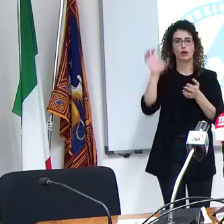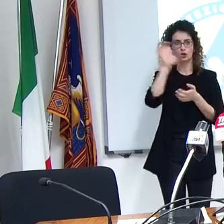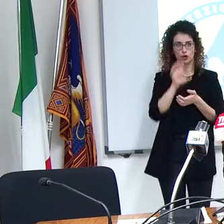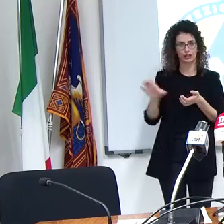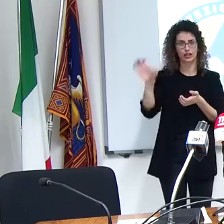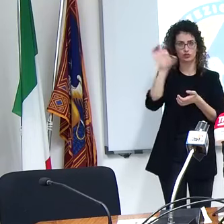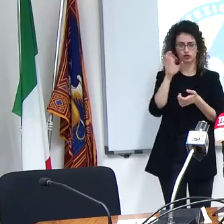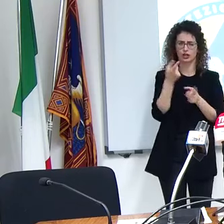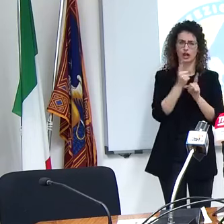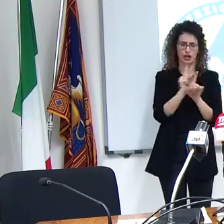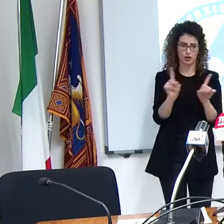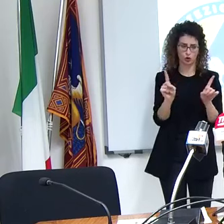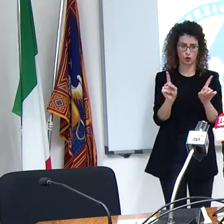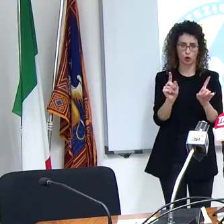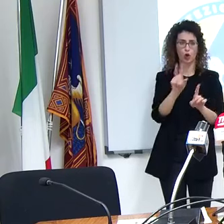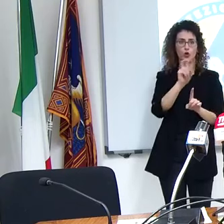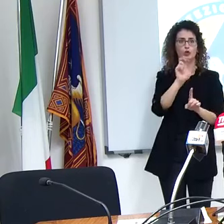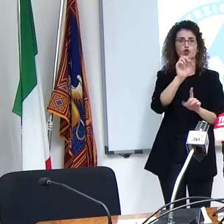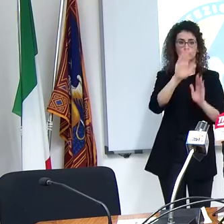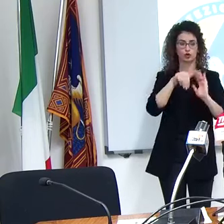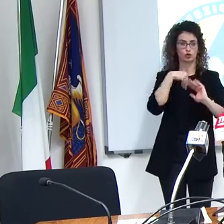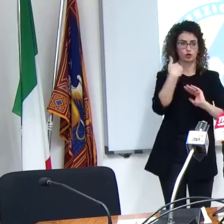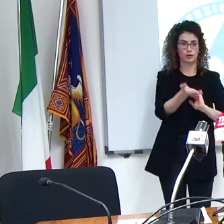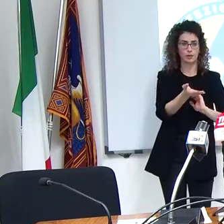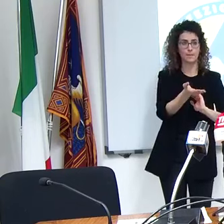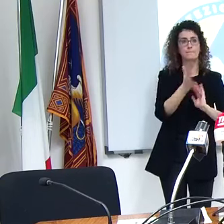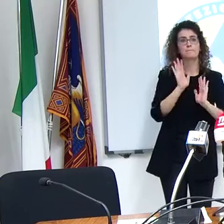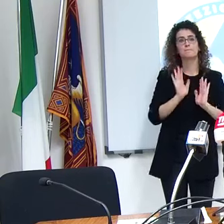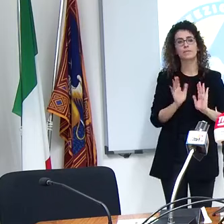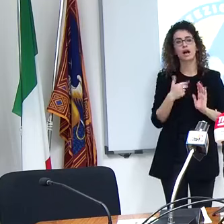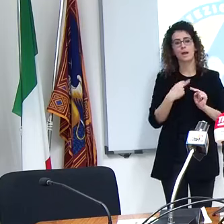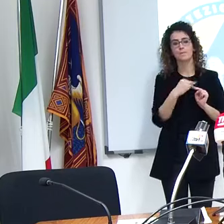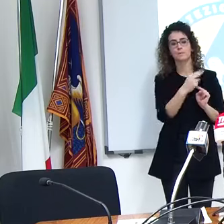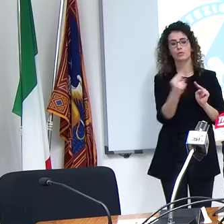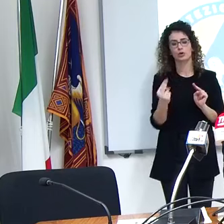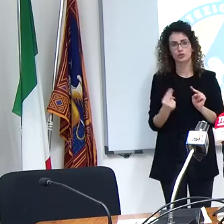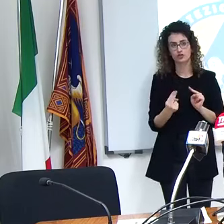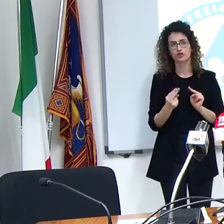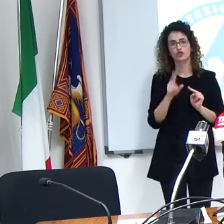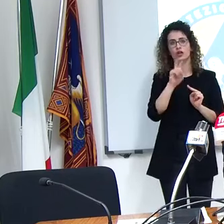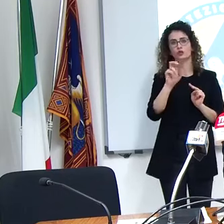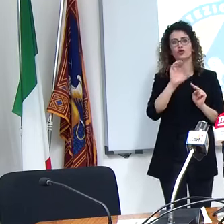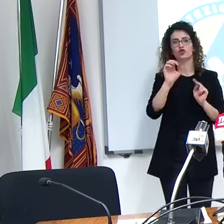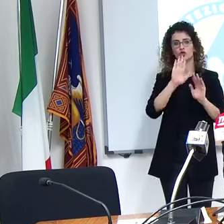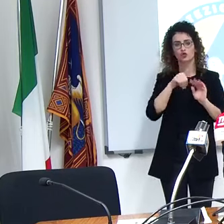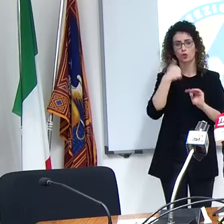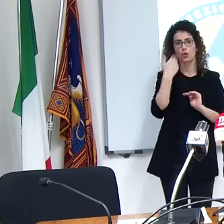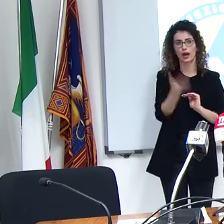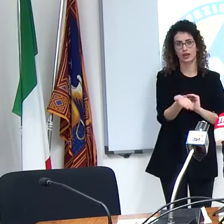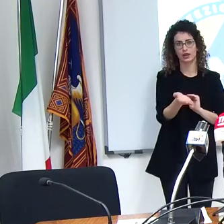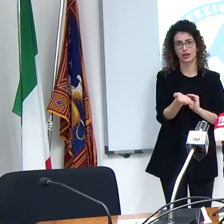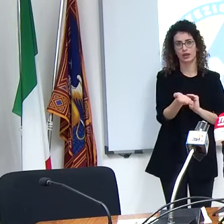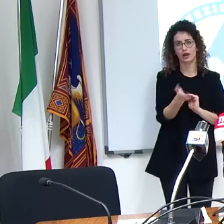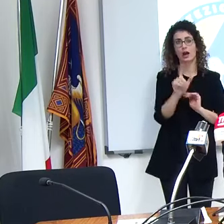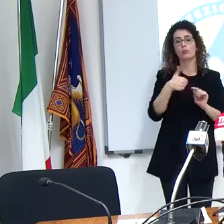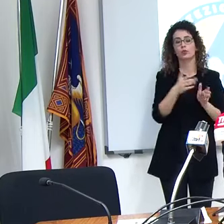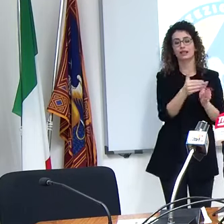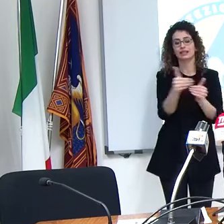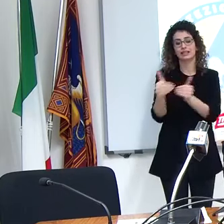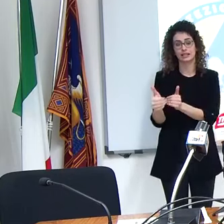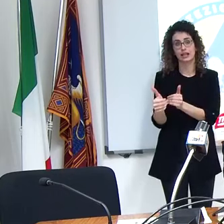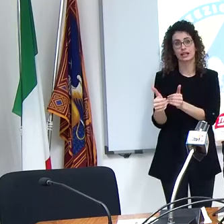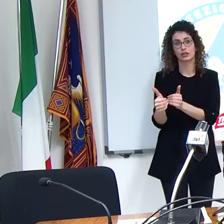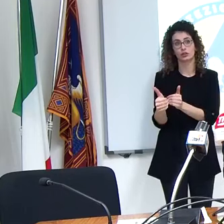livello regionale a oltre 250 ma lo eravamo a livello in alcuni casi provinciale come tali abbiamo agito